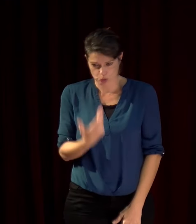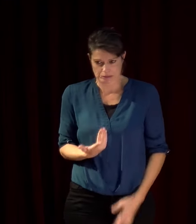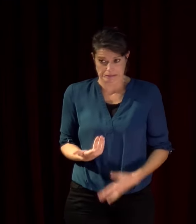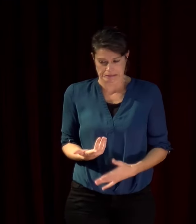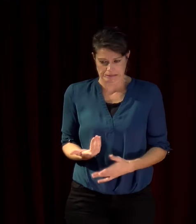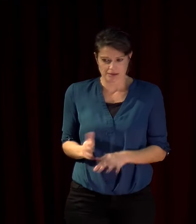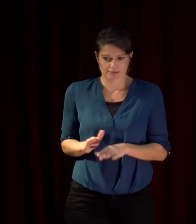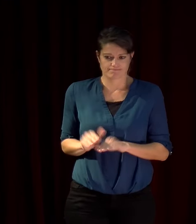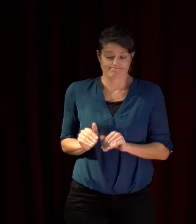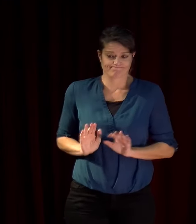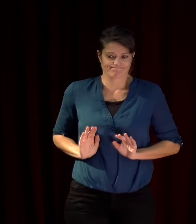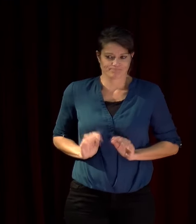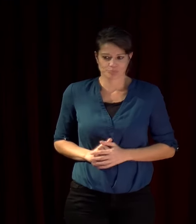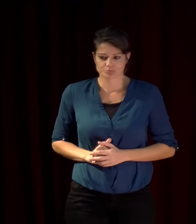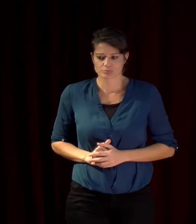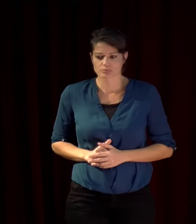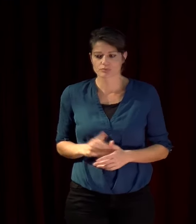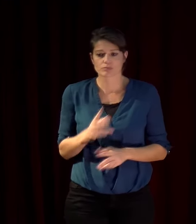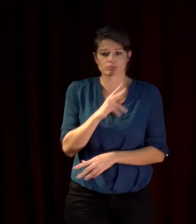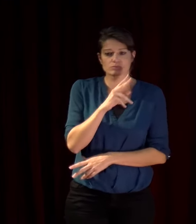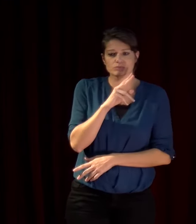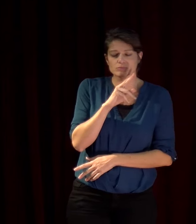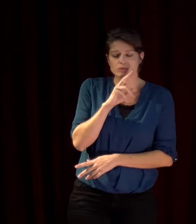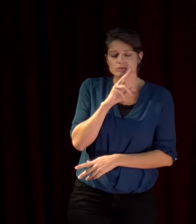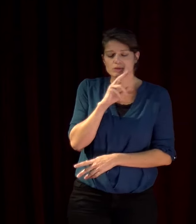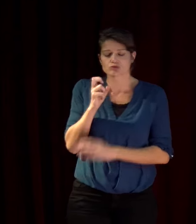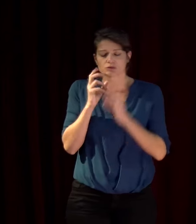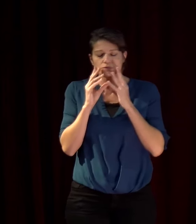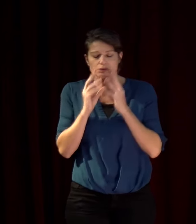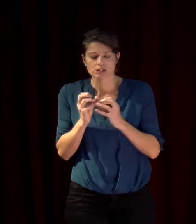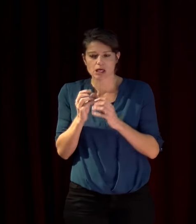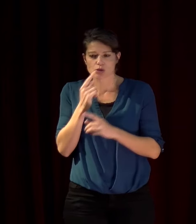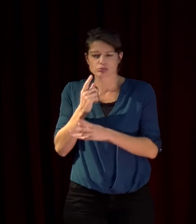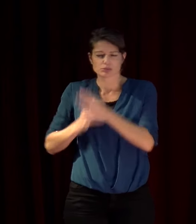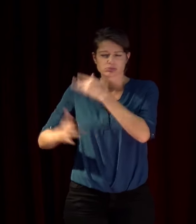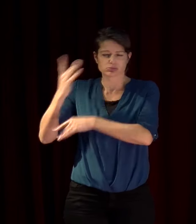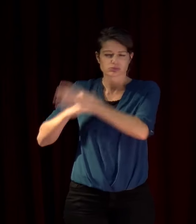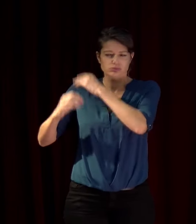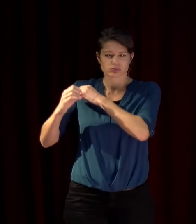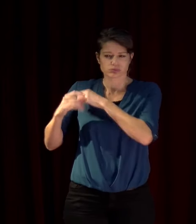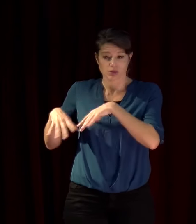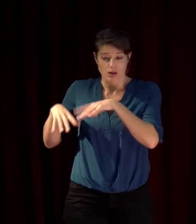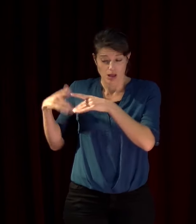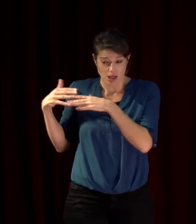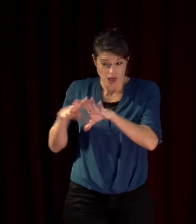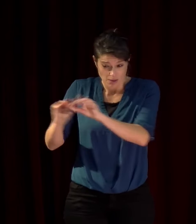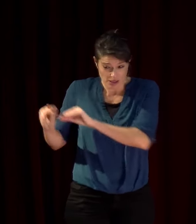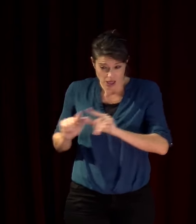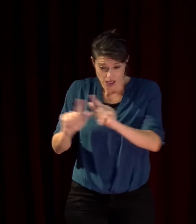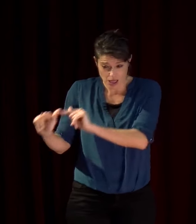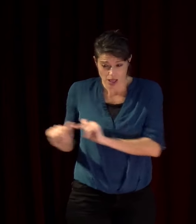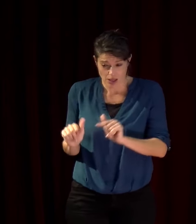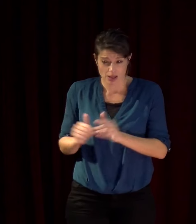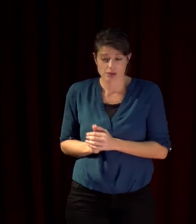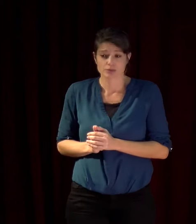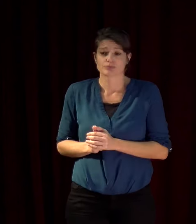Juifs et les Israéliens ils ont vécu dans les pays arabes des millénaires la mère de Attali elle parlait berbère donc on ne pas dire